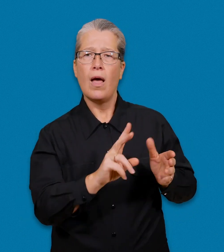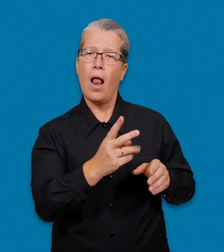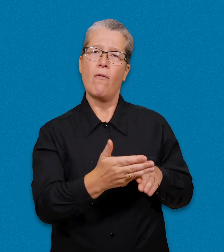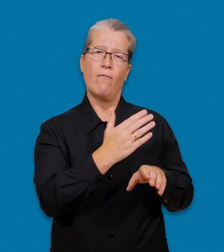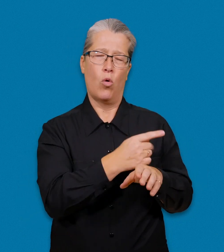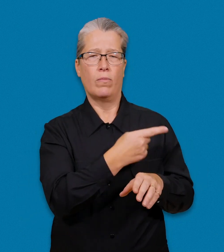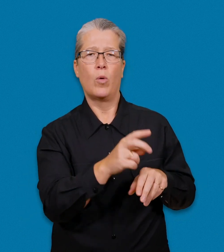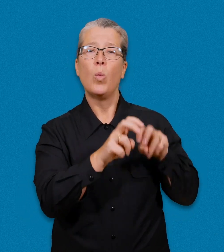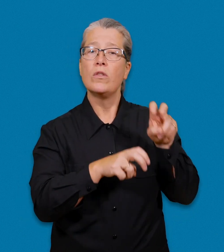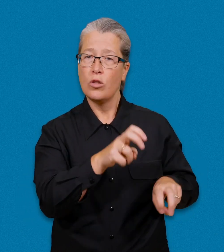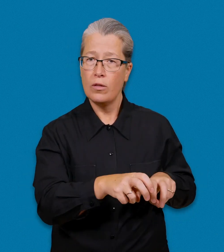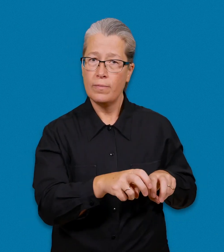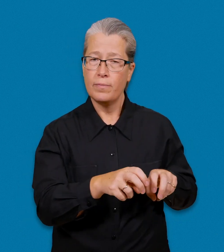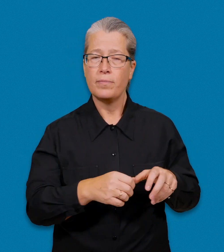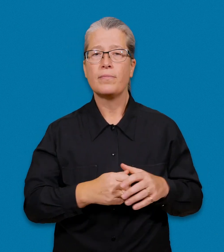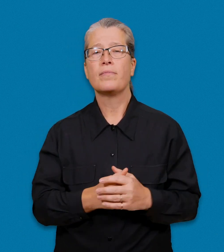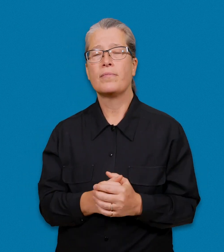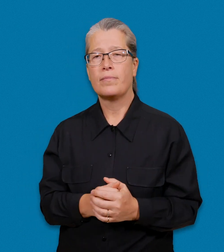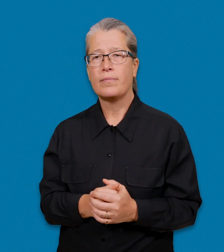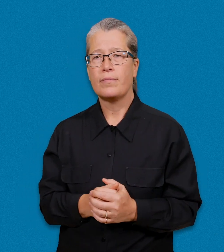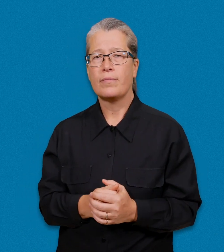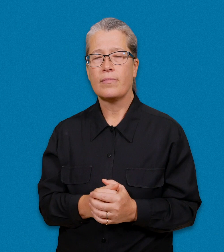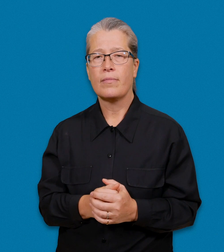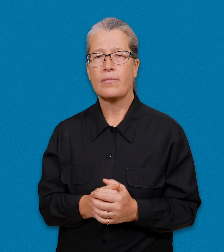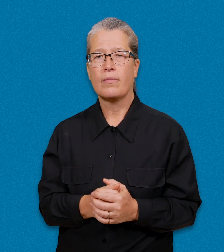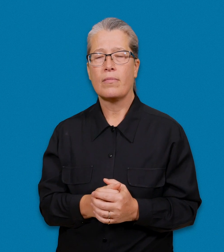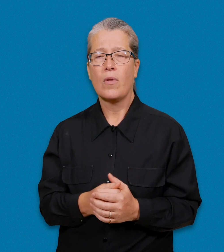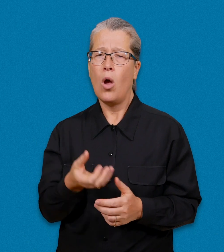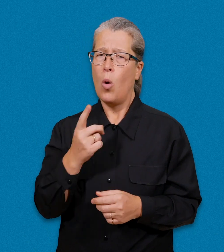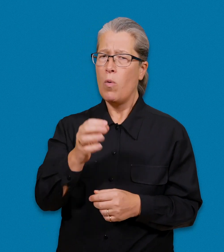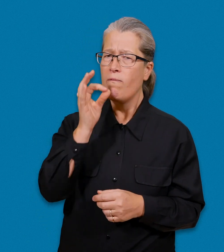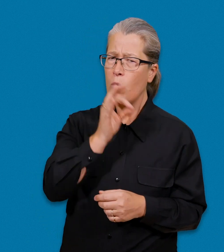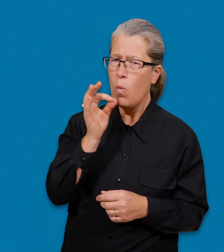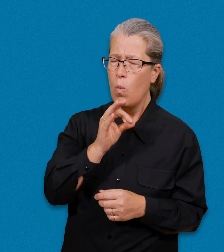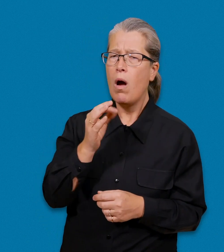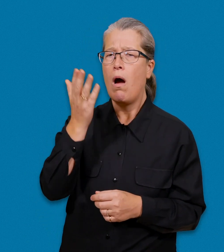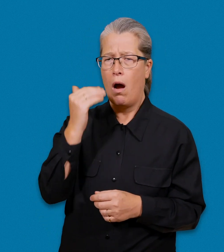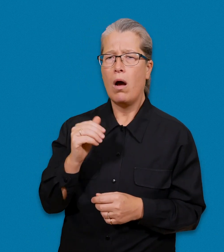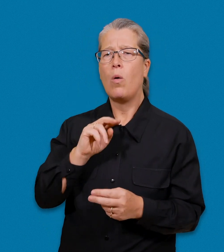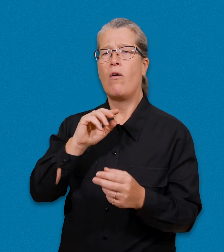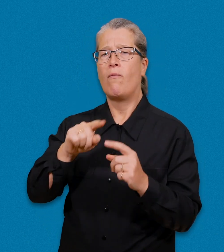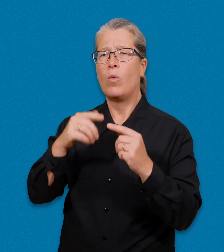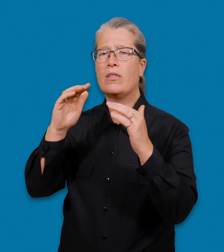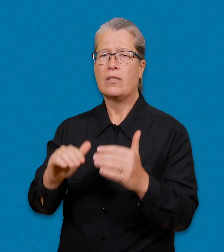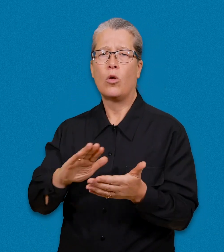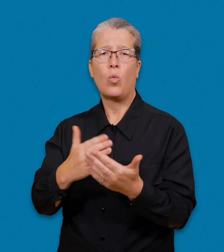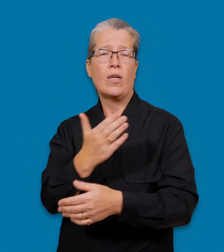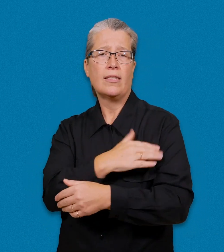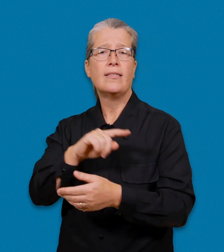förelossning eller undersökningar som föregår förlossningen. Har du frågor kan du kontakta Centret för tolkstjänst för